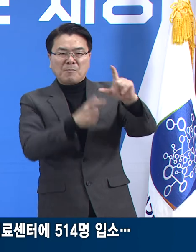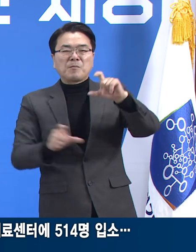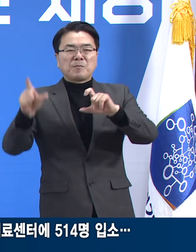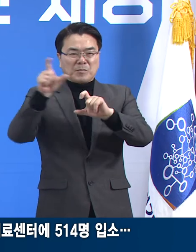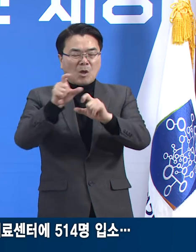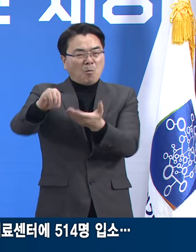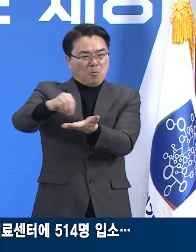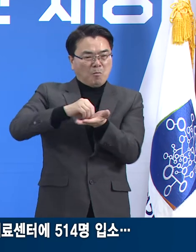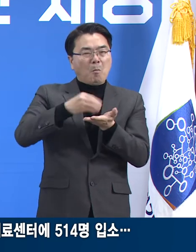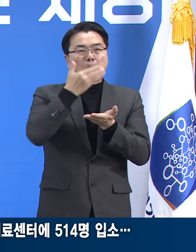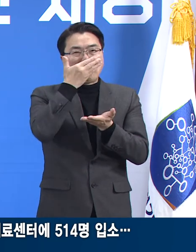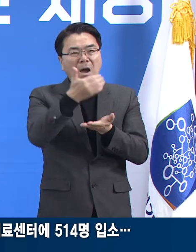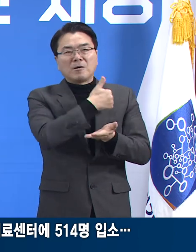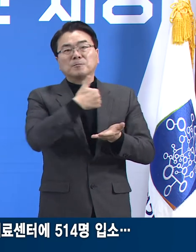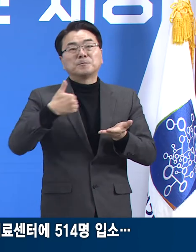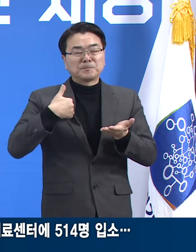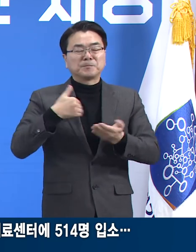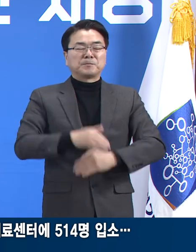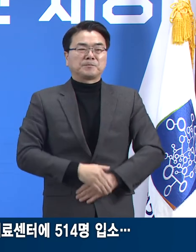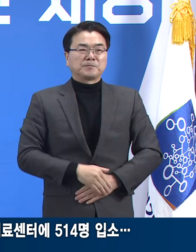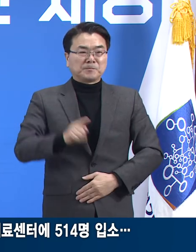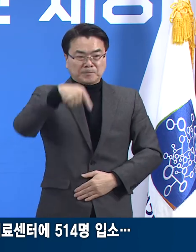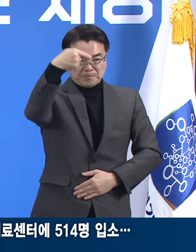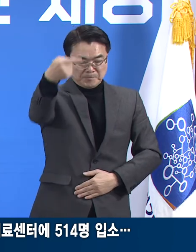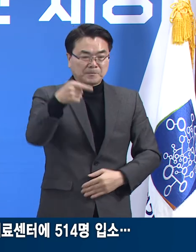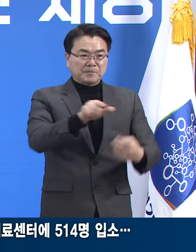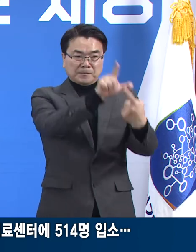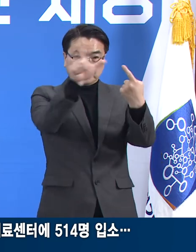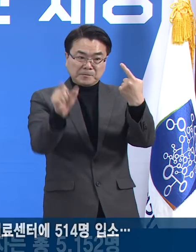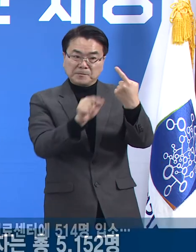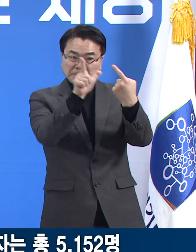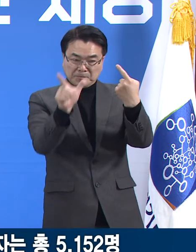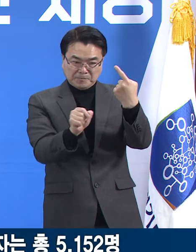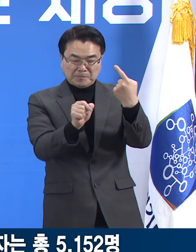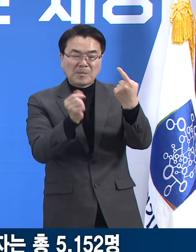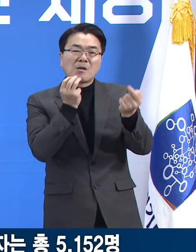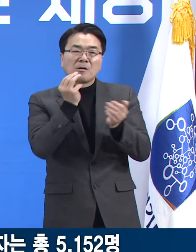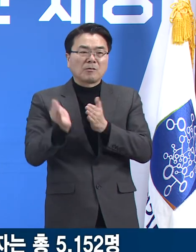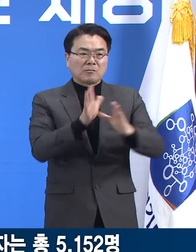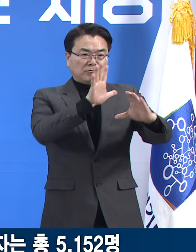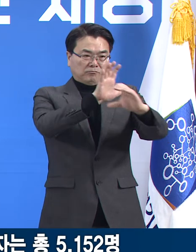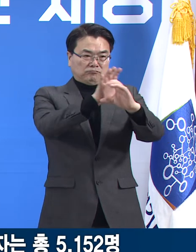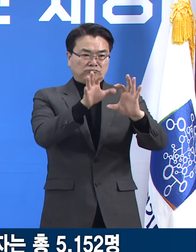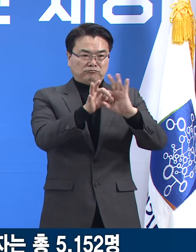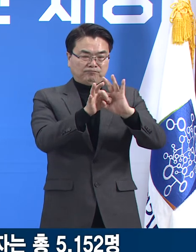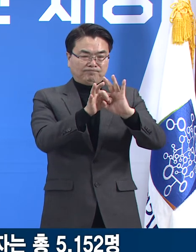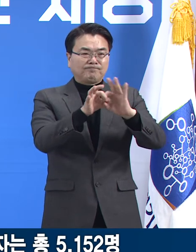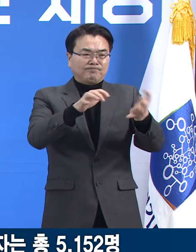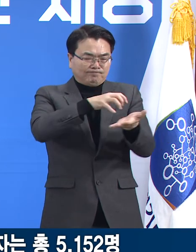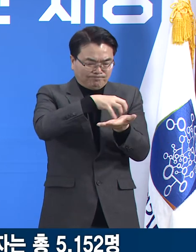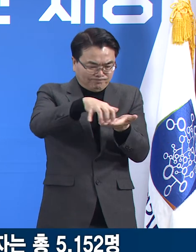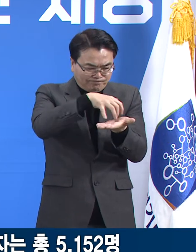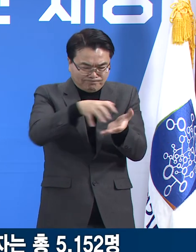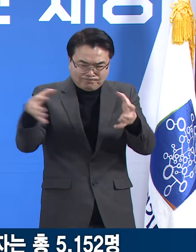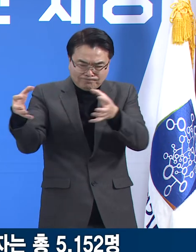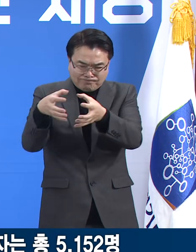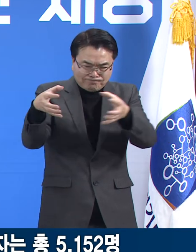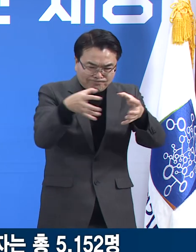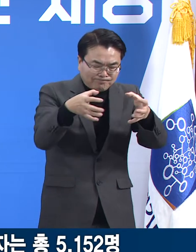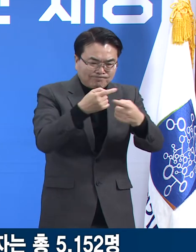다음은 1월 경기도의 코로나19 관련 주요 통계에 대해 말씀드리겠습니다.